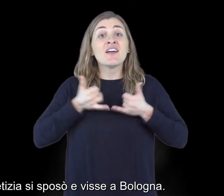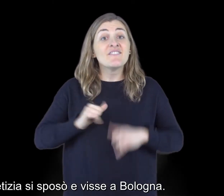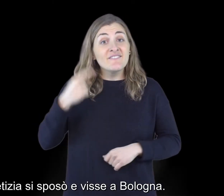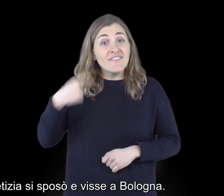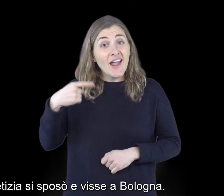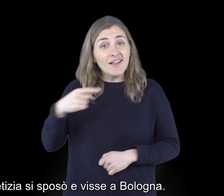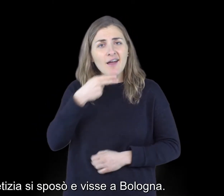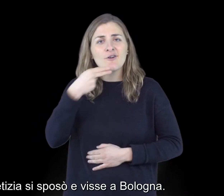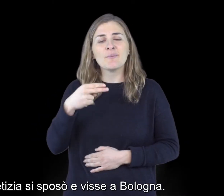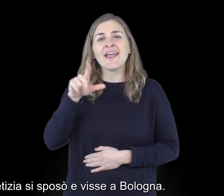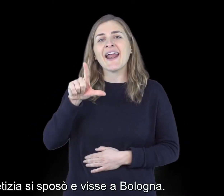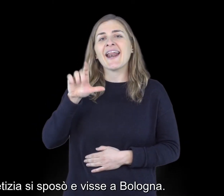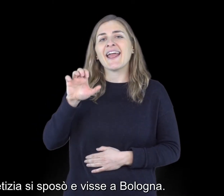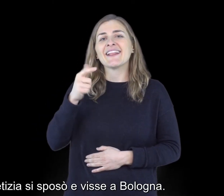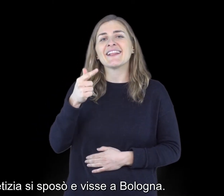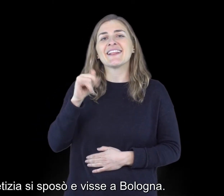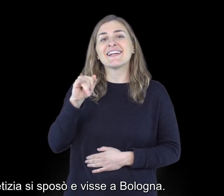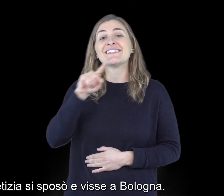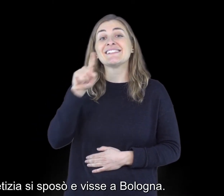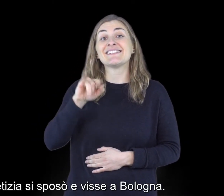Sua figlia Letizia si sposò e visse a Bologna.